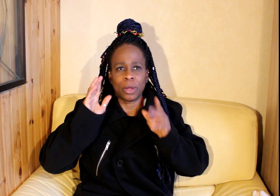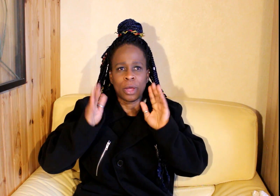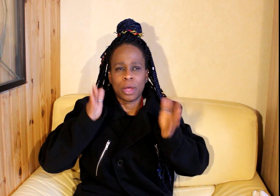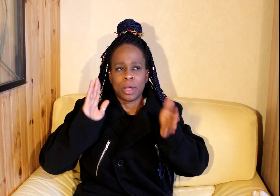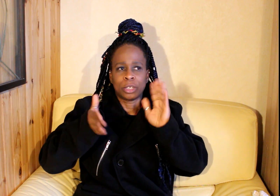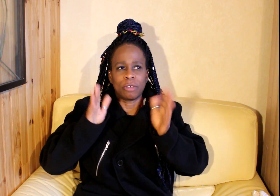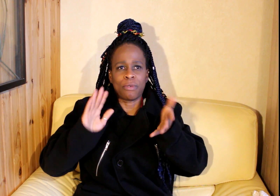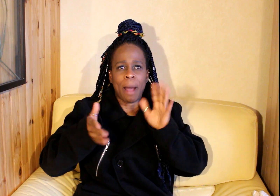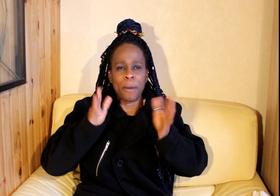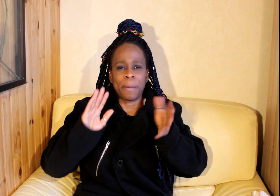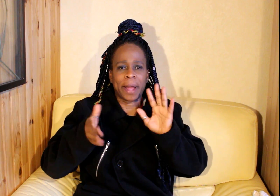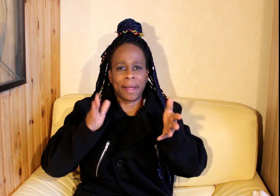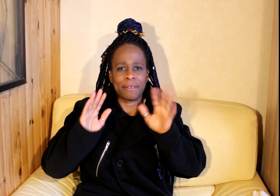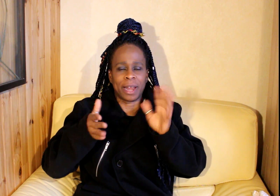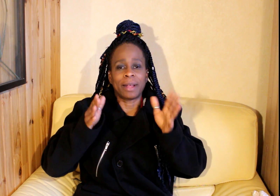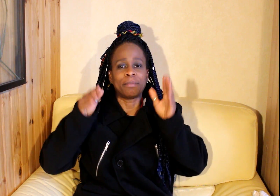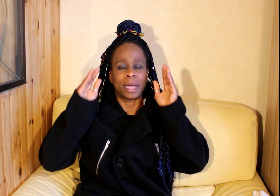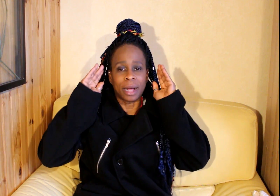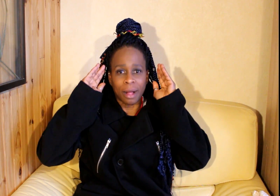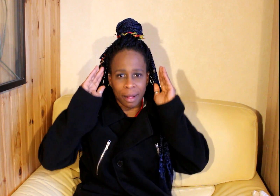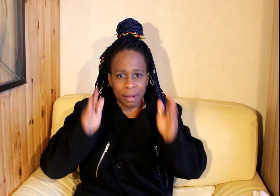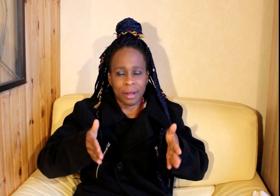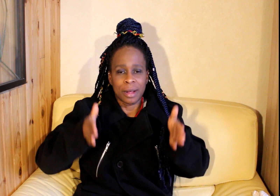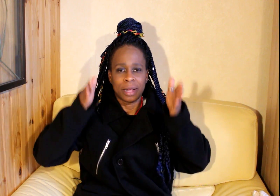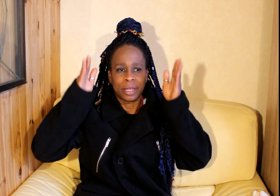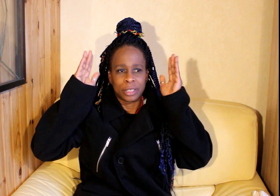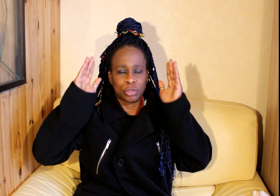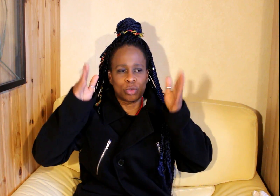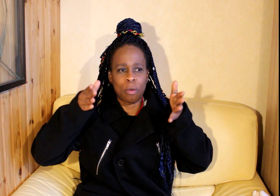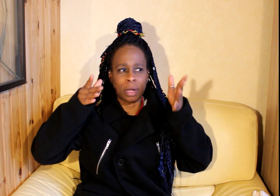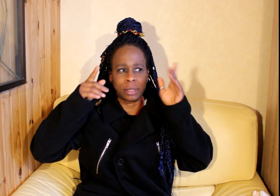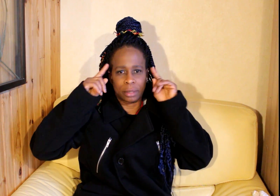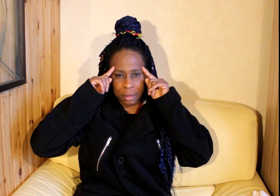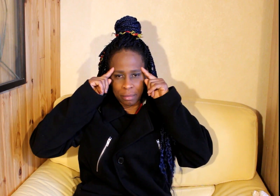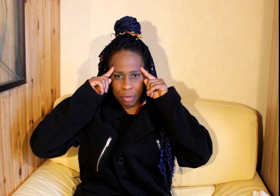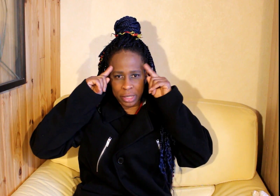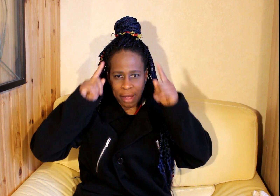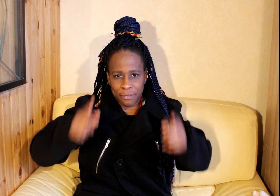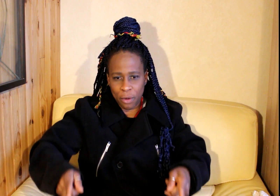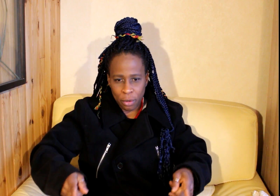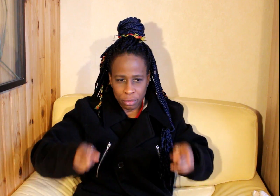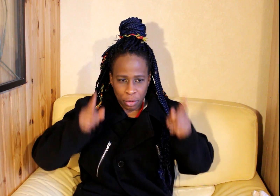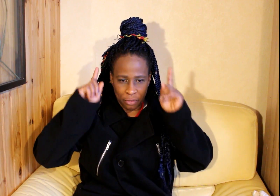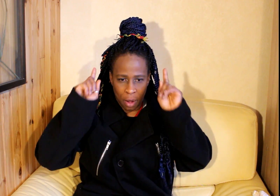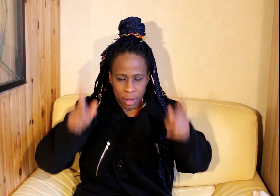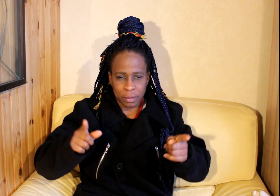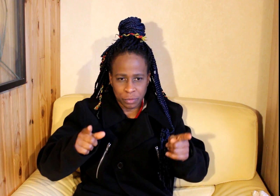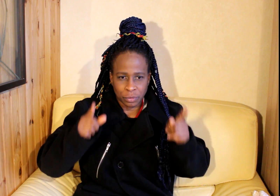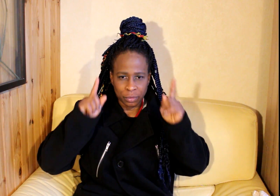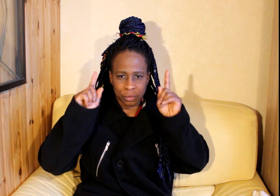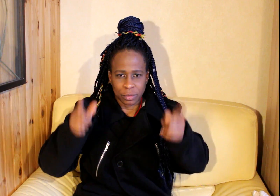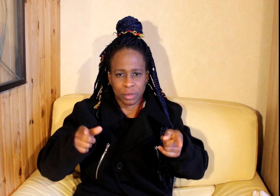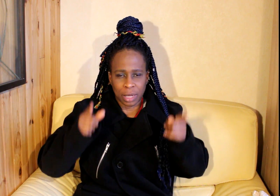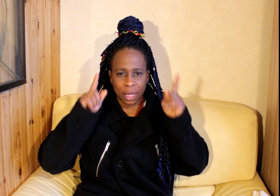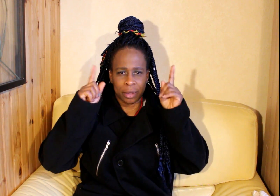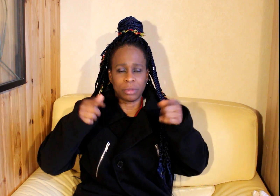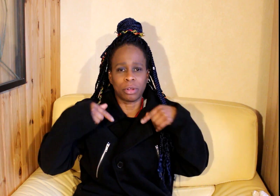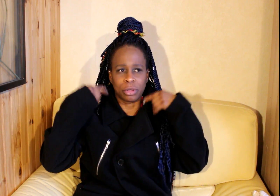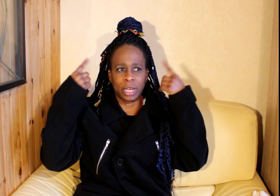Je vois à peu près Voilà Mais quand Tu commandes Mon cerveau Te voit D'accord Donc dans